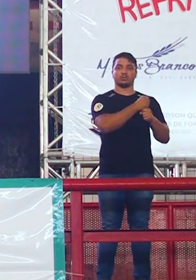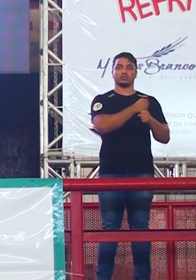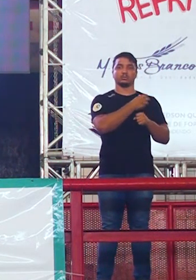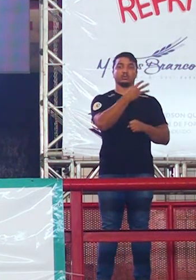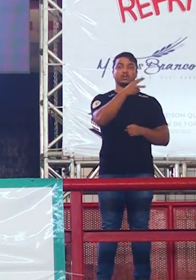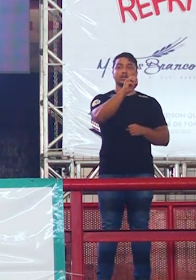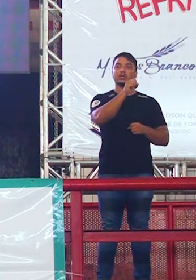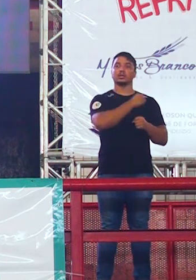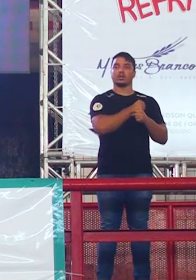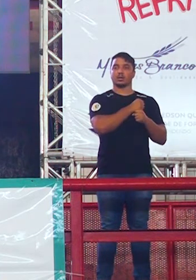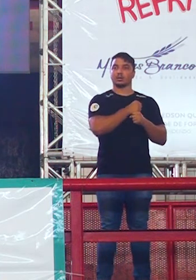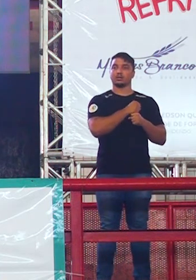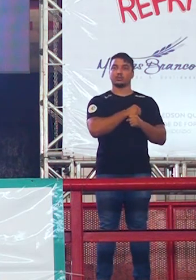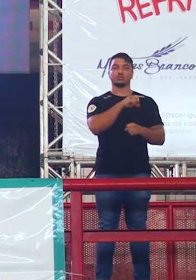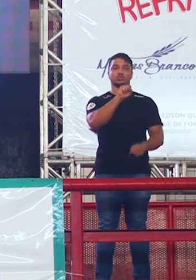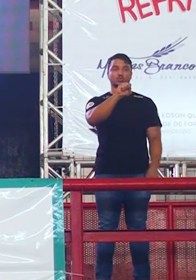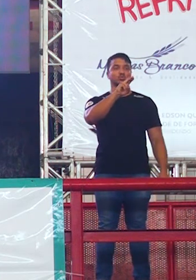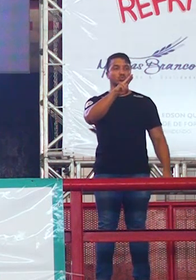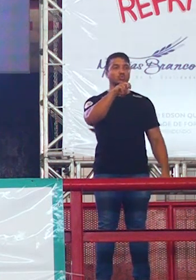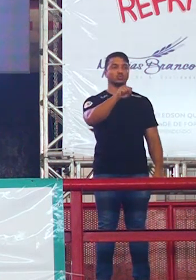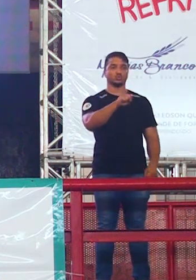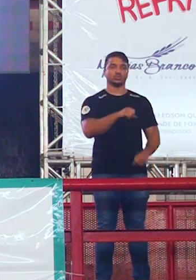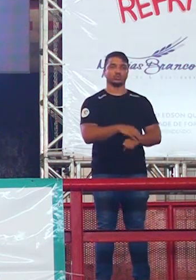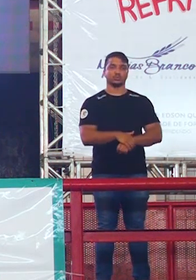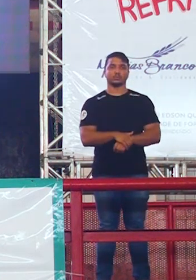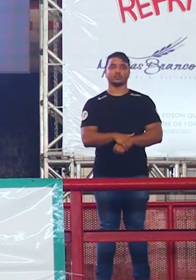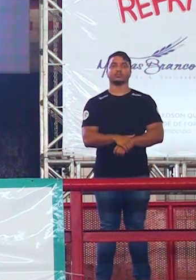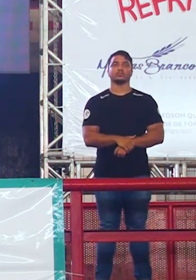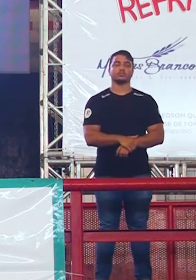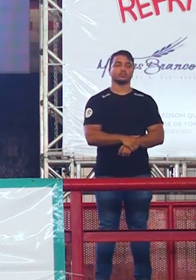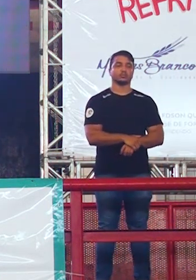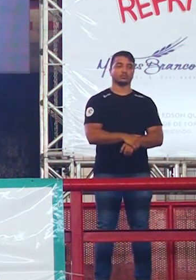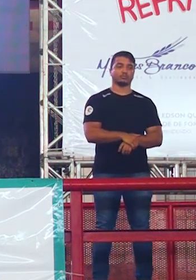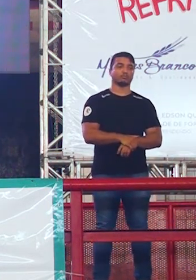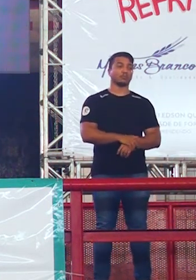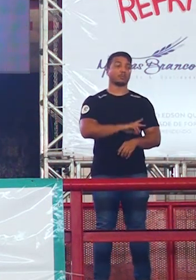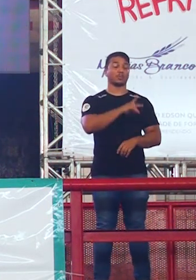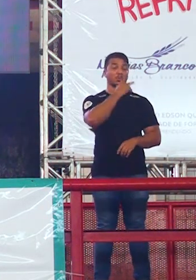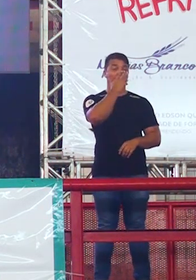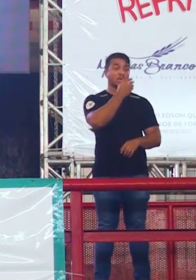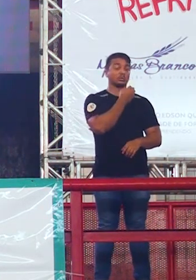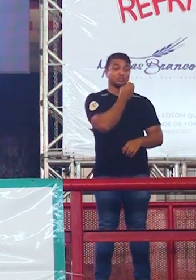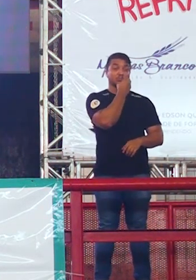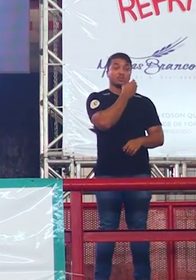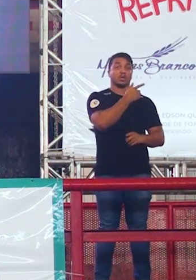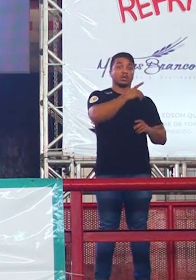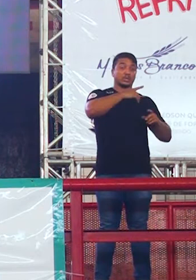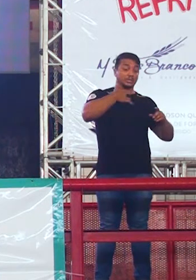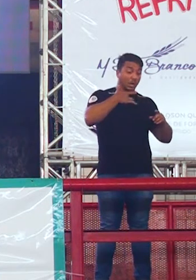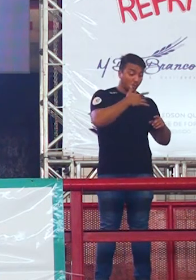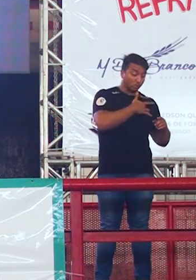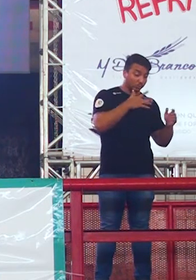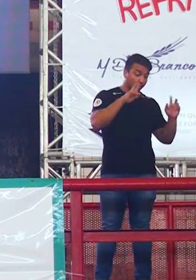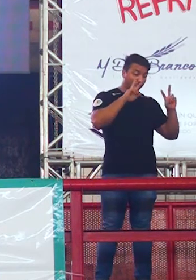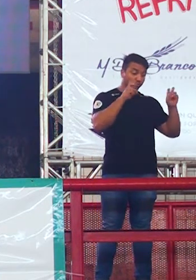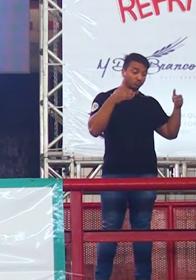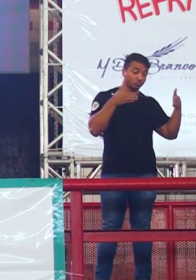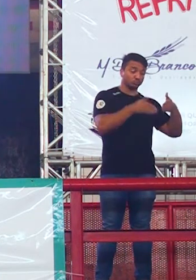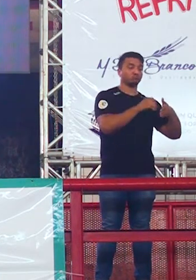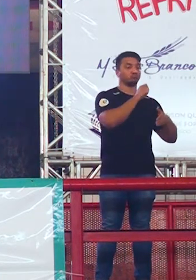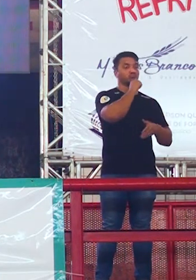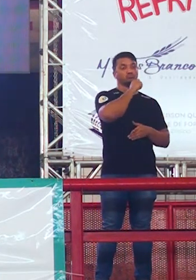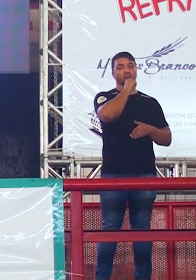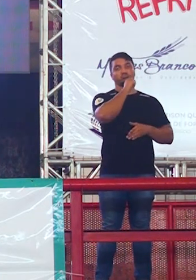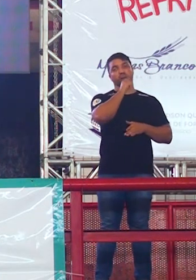Fica ligado. Fica ligado nesse bisu. Não caiu ainda saúde. E no ano que,